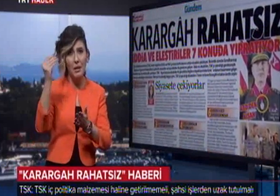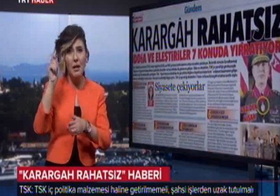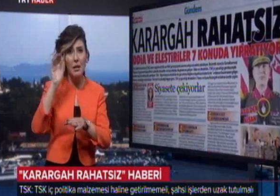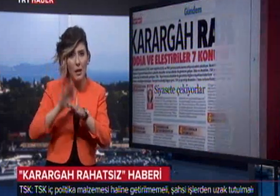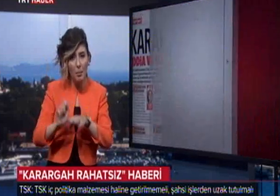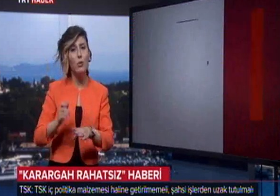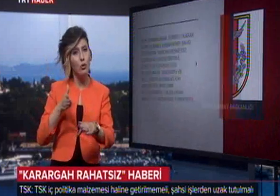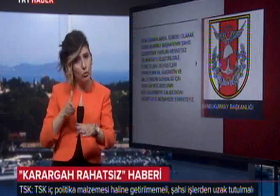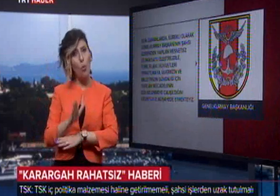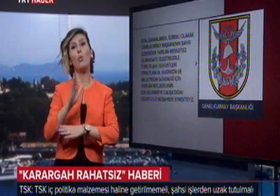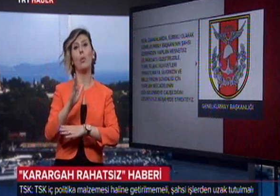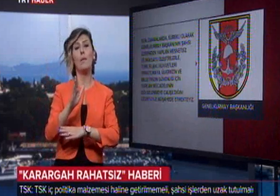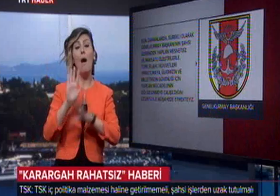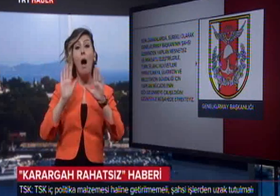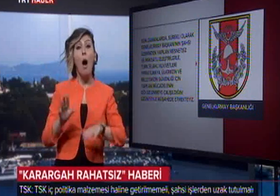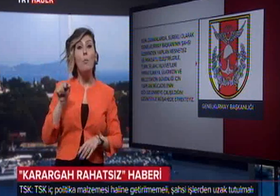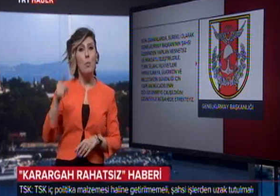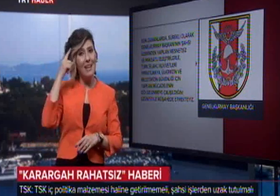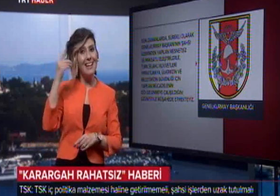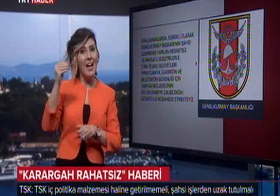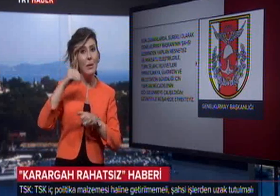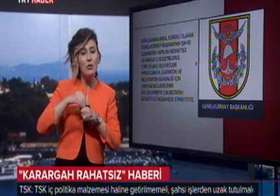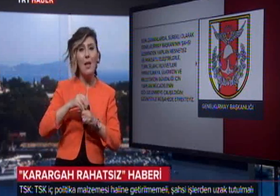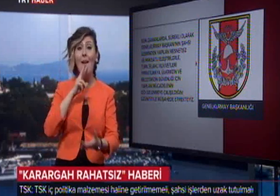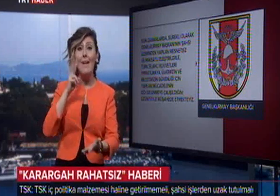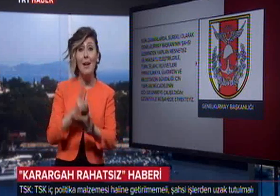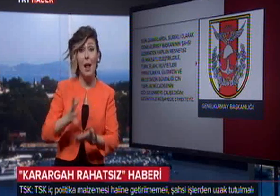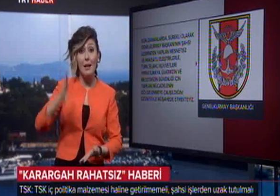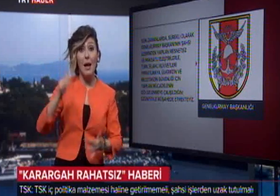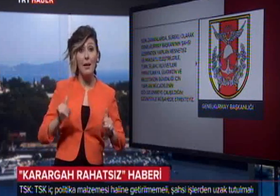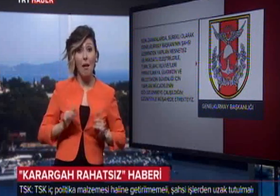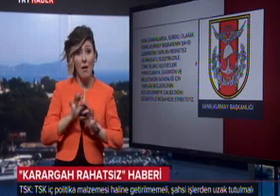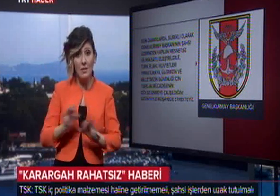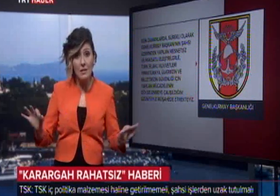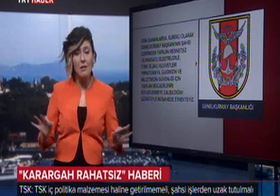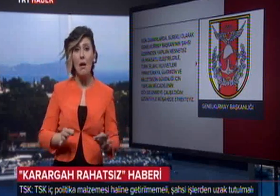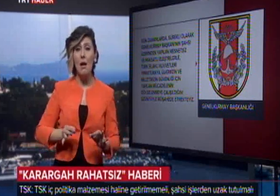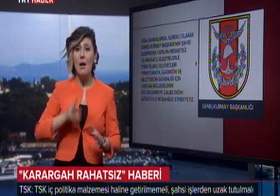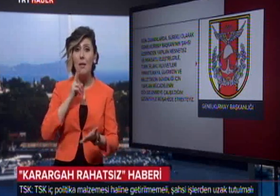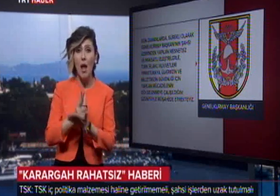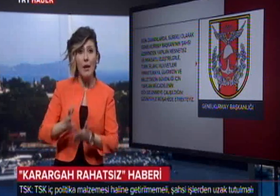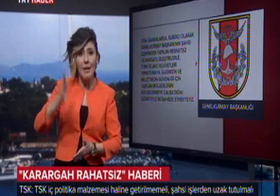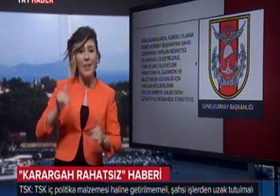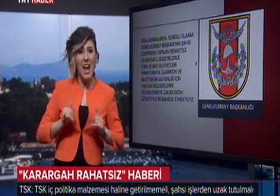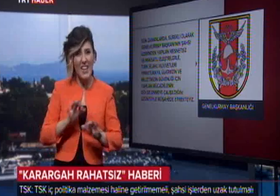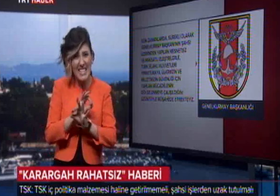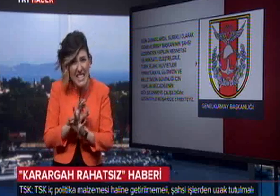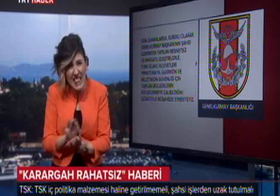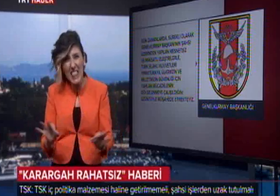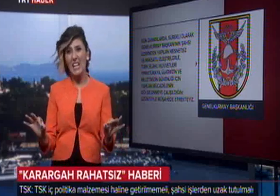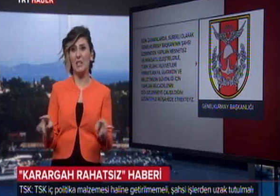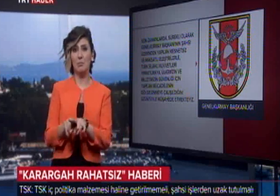yapıldığı doğrulandı. Ancak bu bilgilendirmede karargah rahatsız, karargahta rahatsızlık,